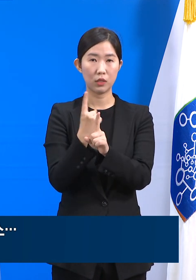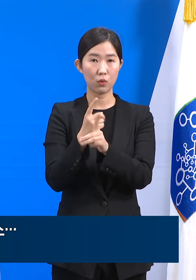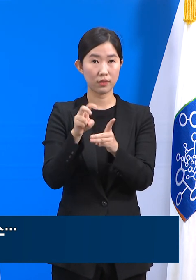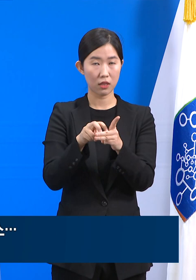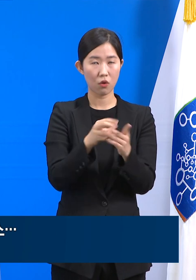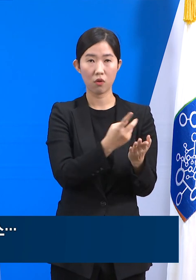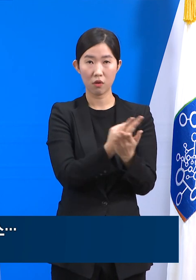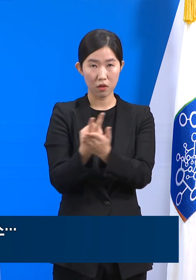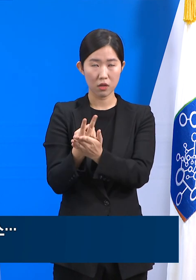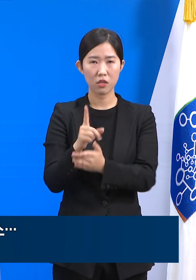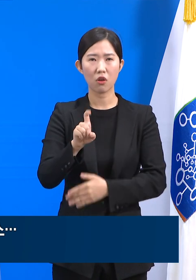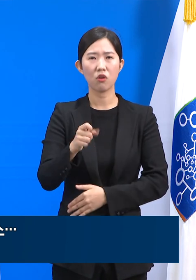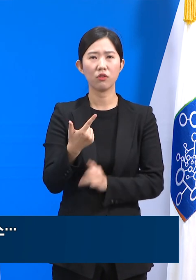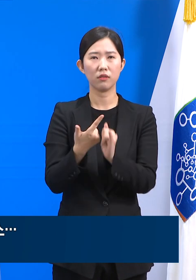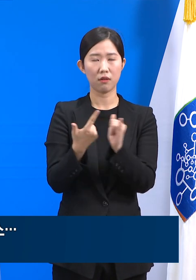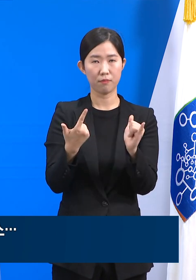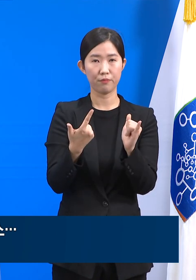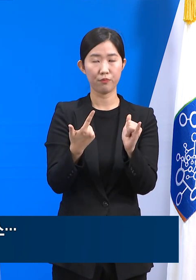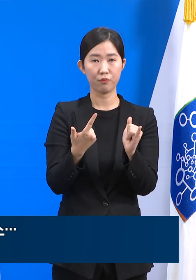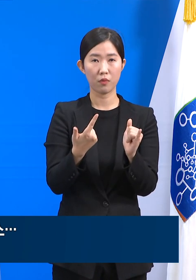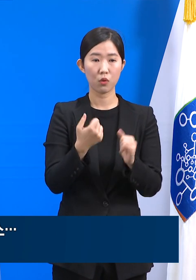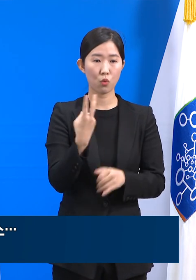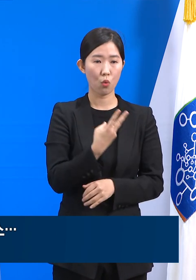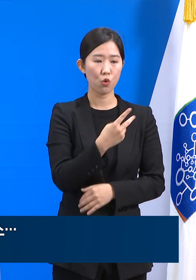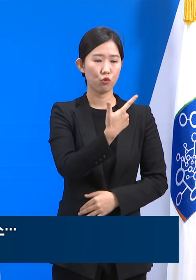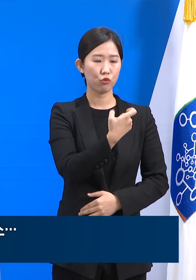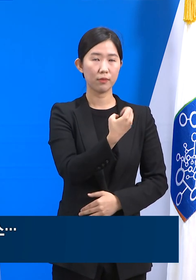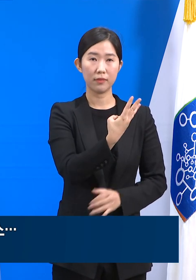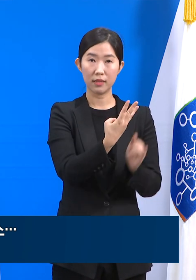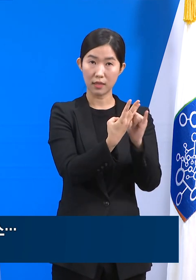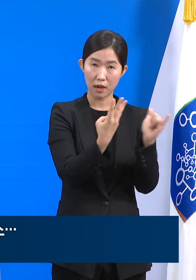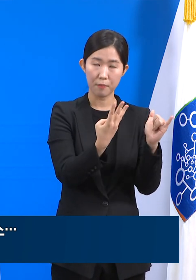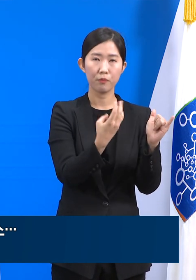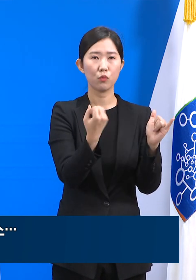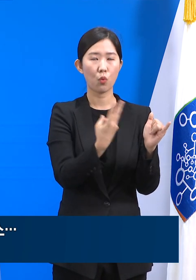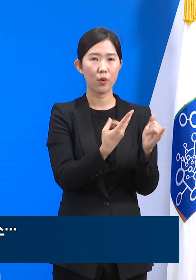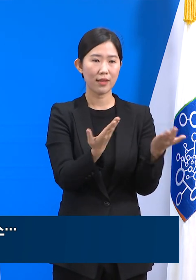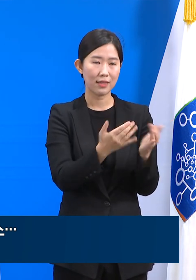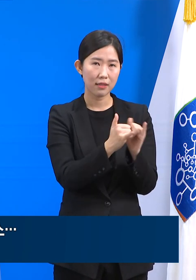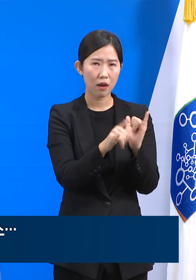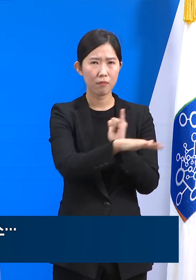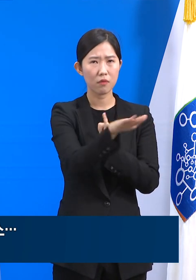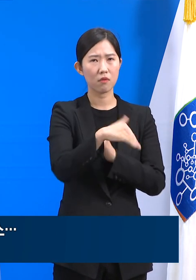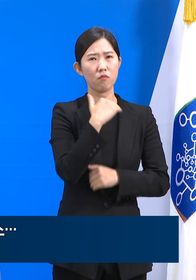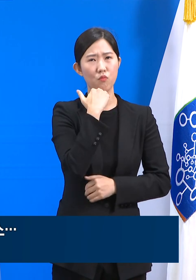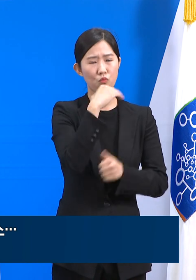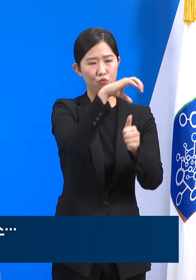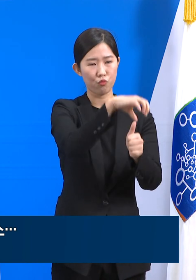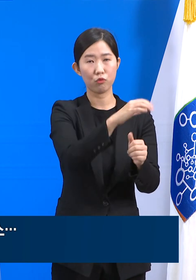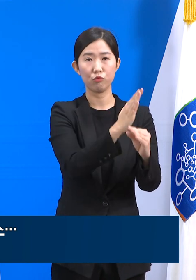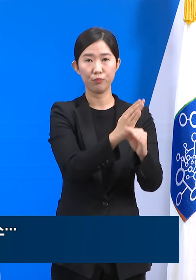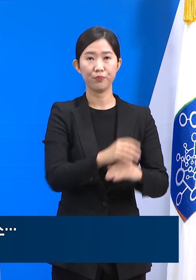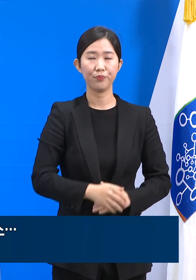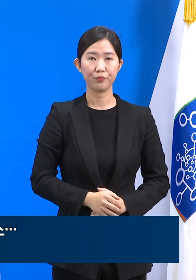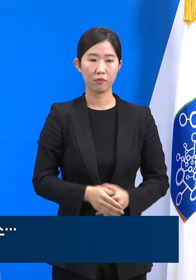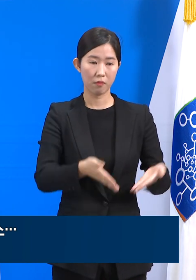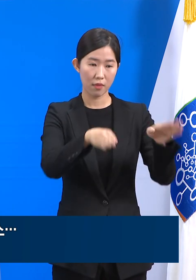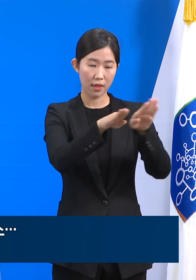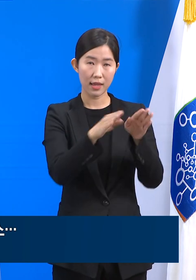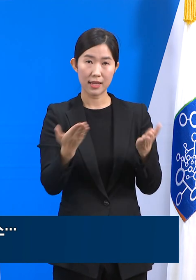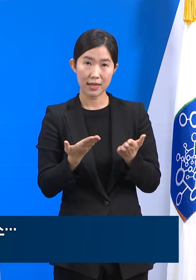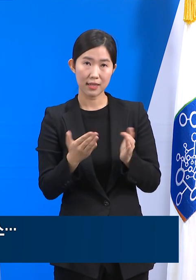16명, 그리고 63명의 입소자와 직원들이 아직 대기 중입니다. 시설 내 파견 인력은